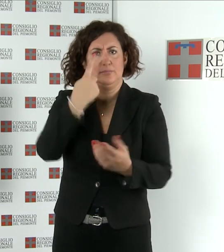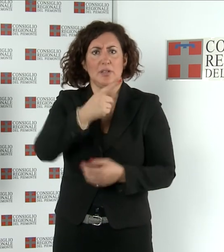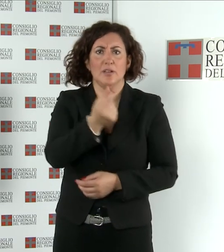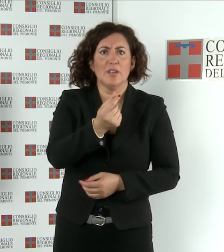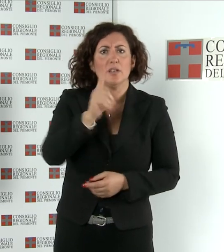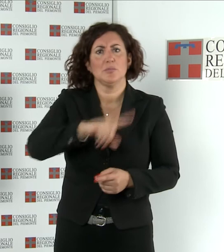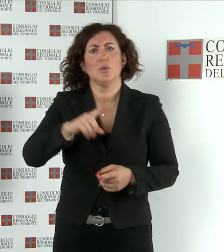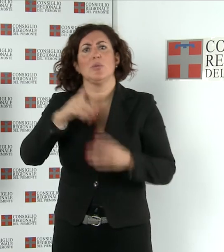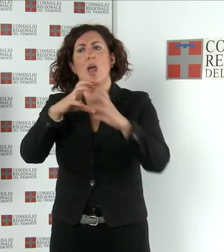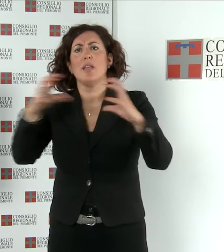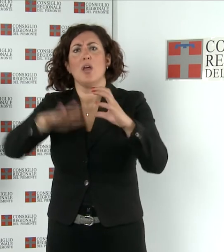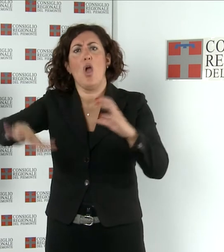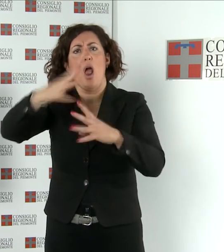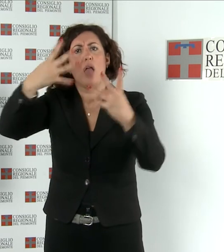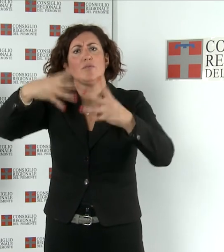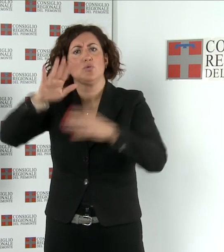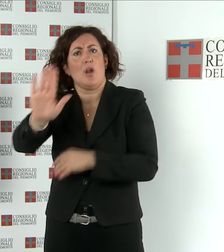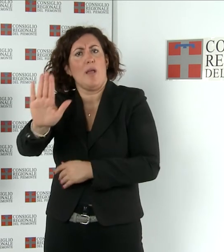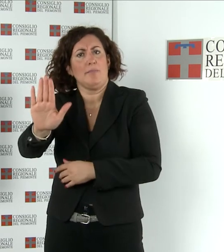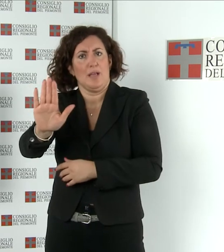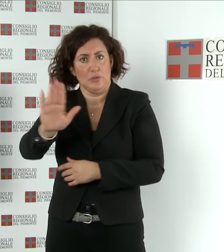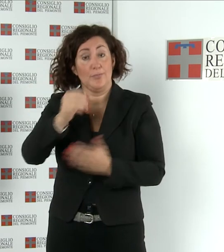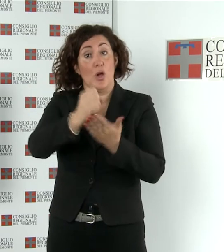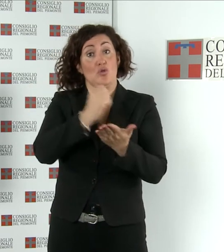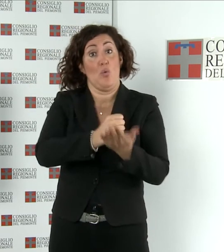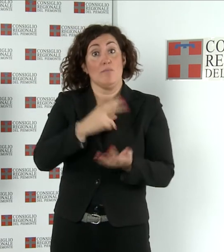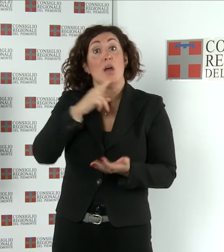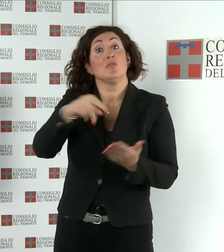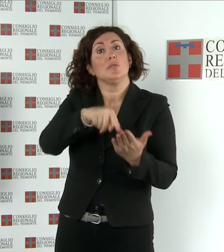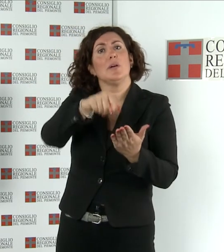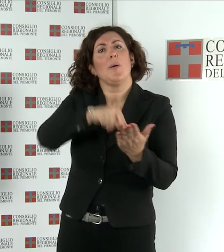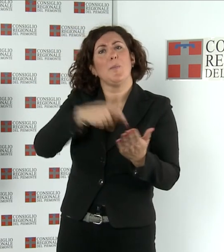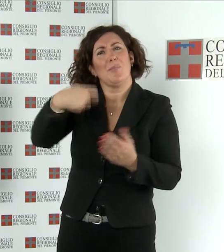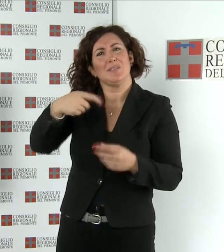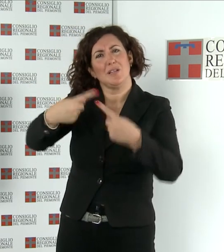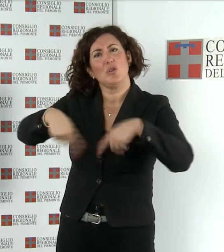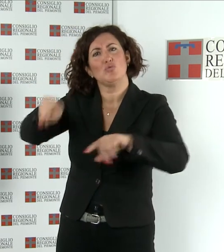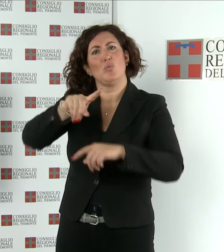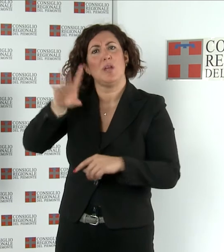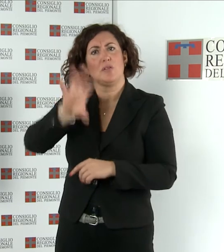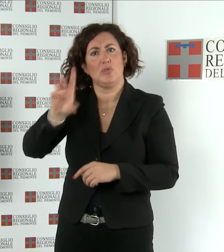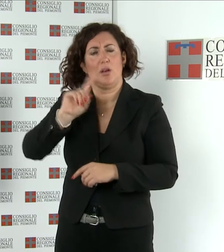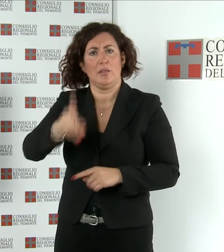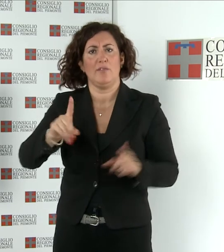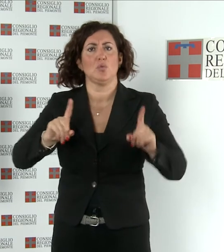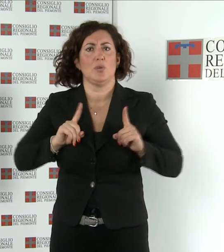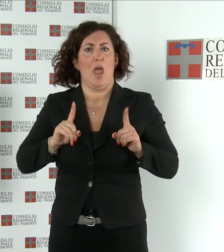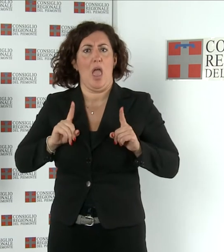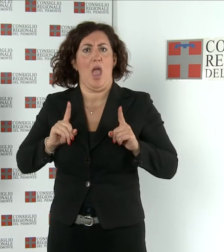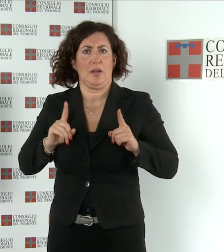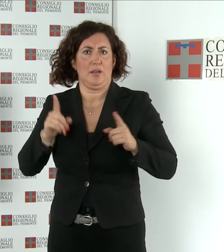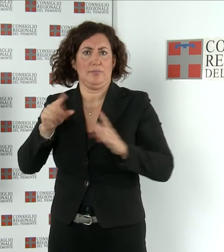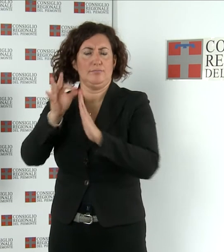funzionamento degli enti locali. Il documento chiede che il Presidente della Giunta regionale tuteli le prerogative della Regione e dell'Assemblea